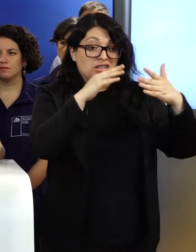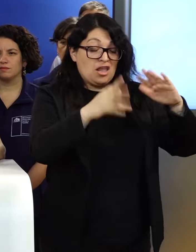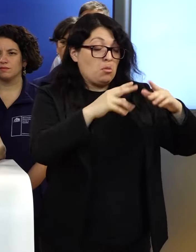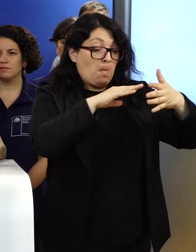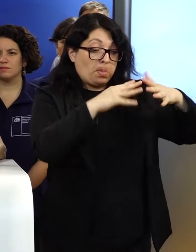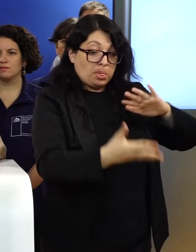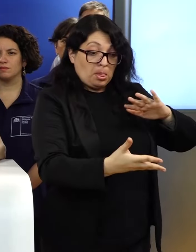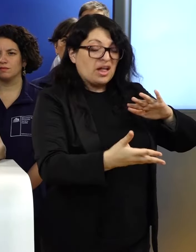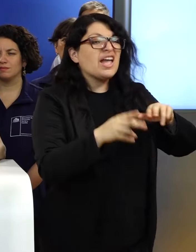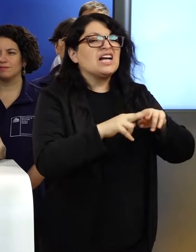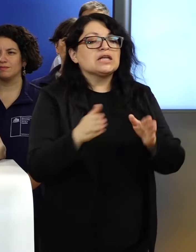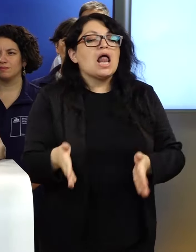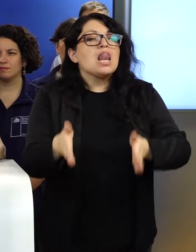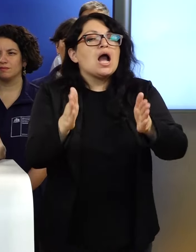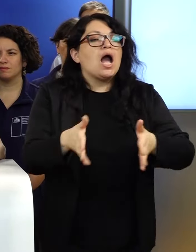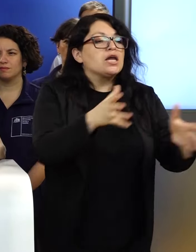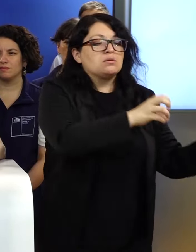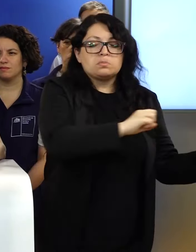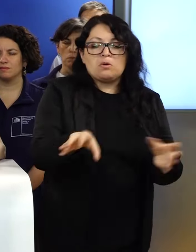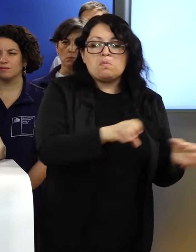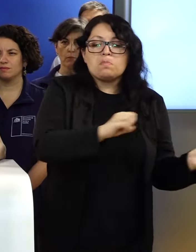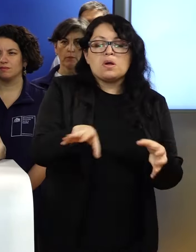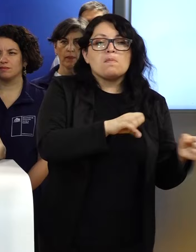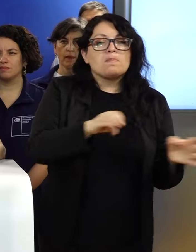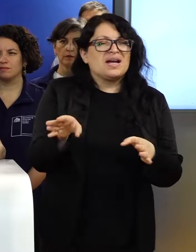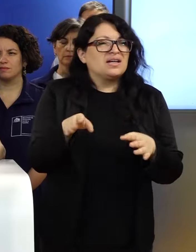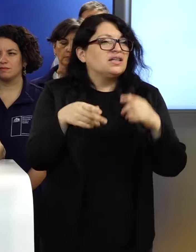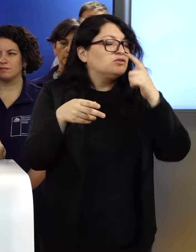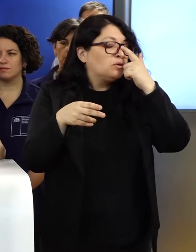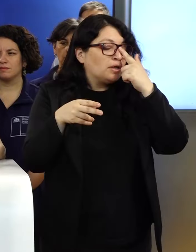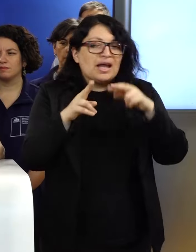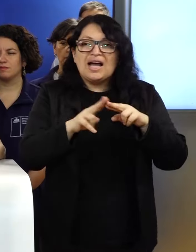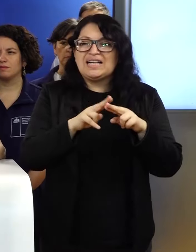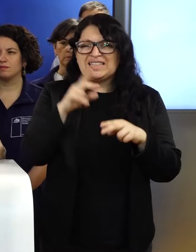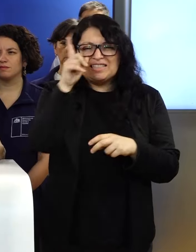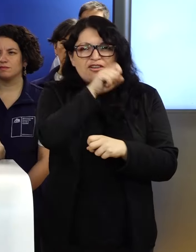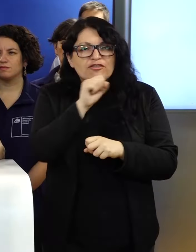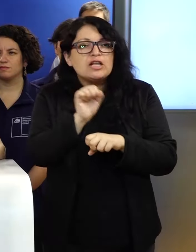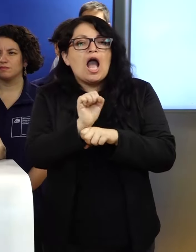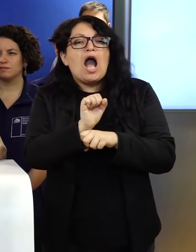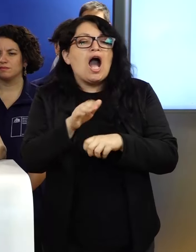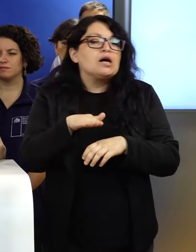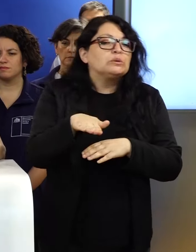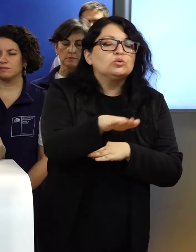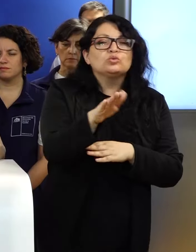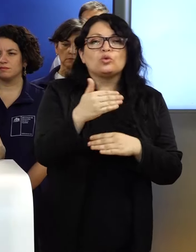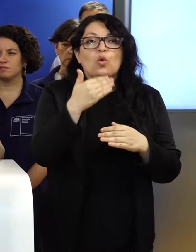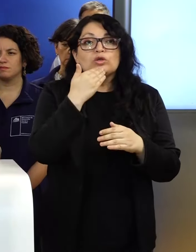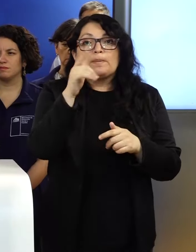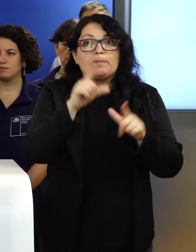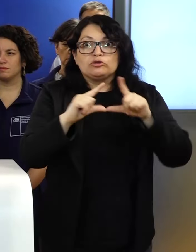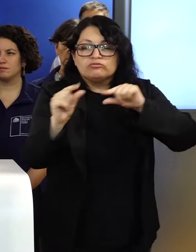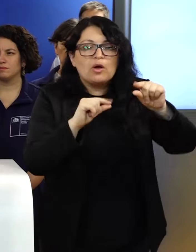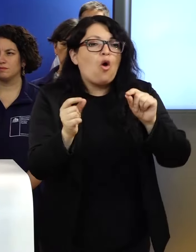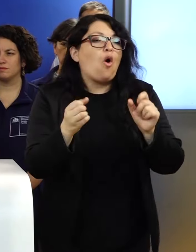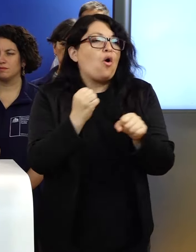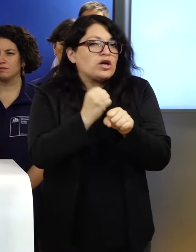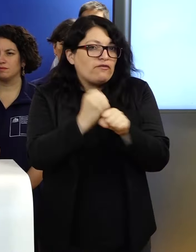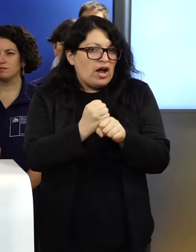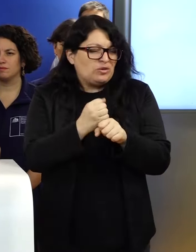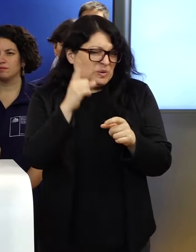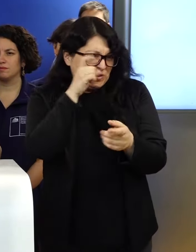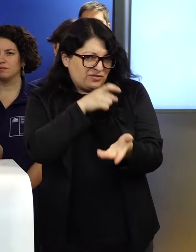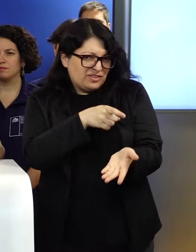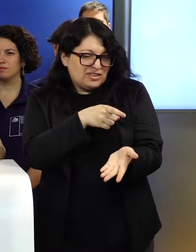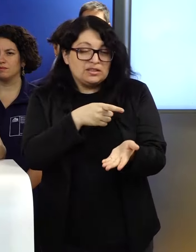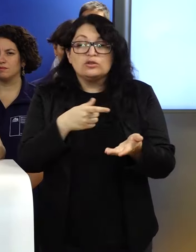ponen los enseres en la vía pública y eso a veces dificulta la circulación de vehículos, las evacuaciones y las faenas que hay que hacer. Entonces, muy